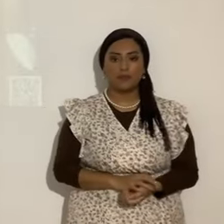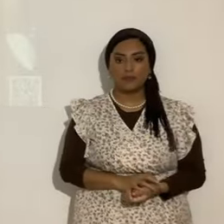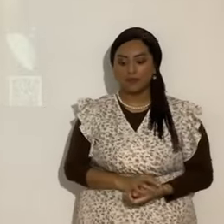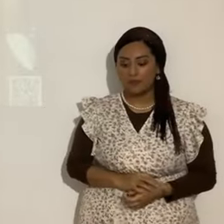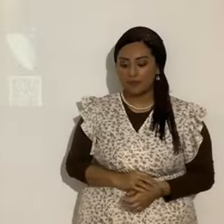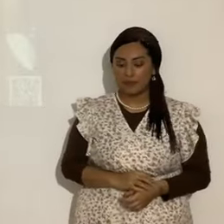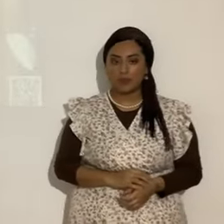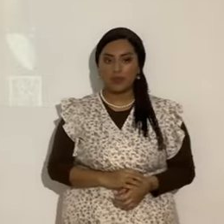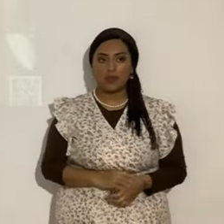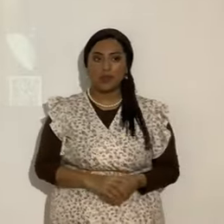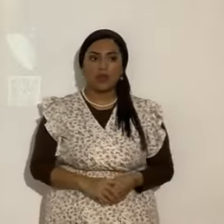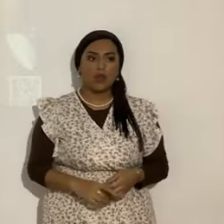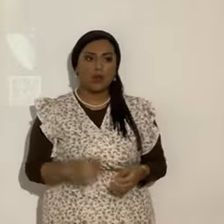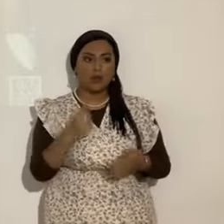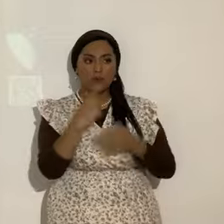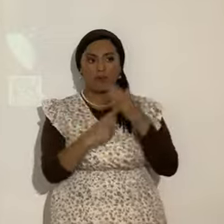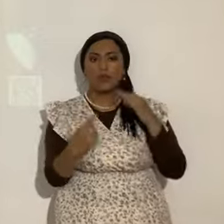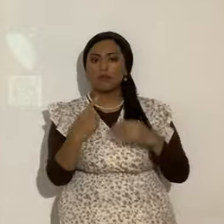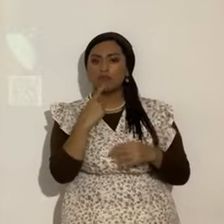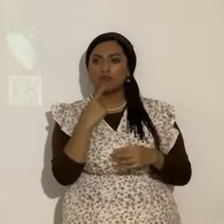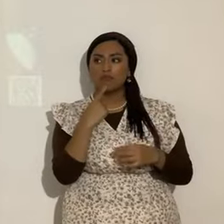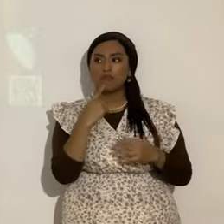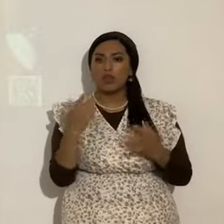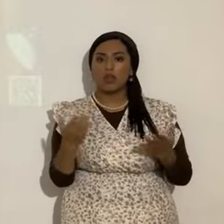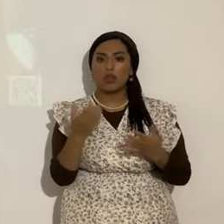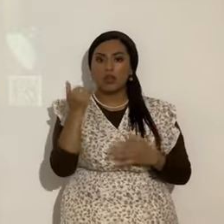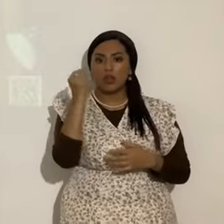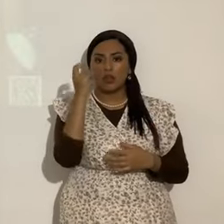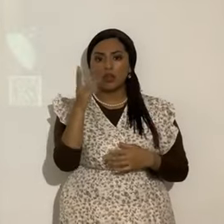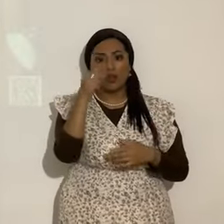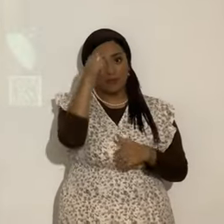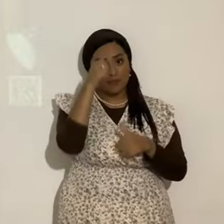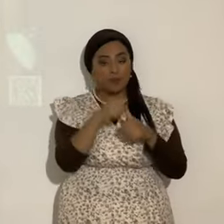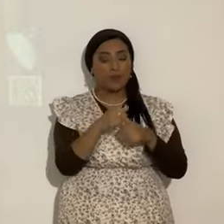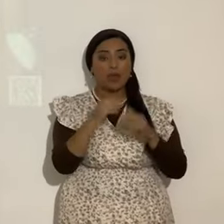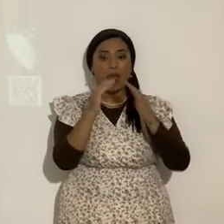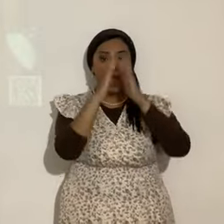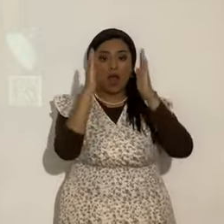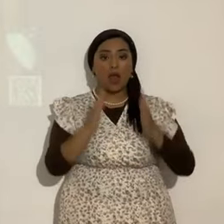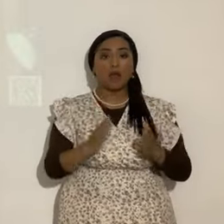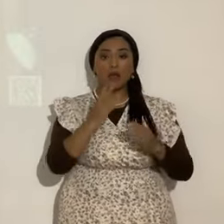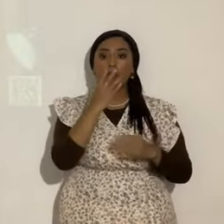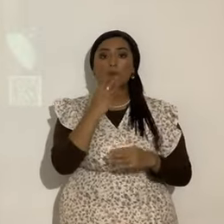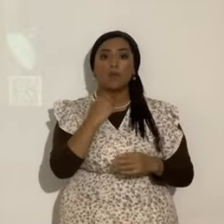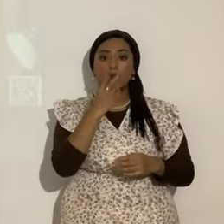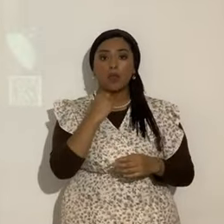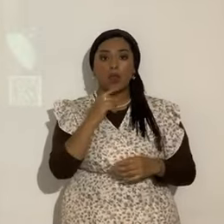¿Qué está diciendo aquí Yahshua? Recuerda que los judíos, la casa de Judá, no creen que Yahshua sea el Mesías.